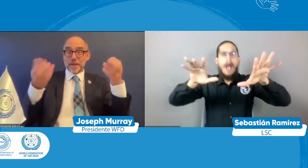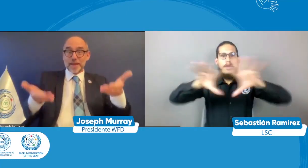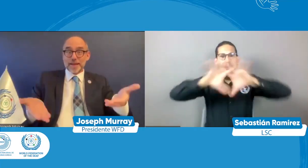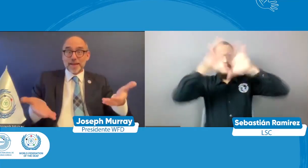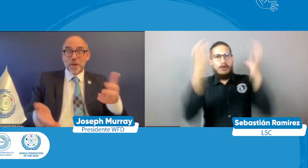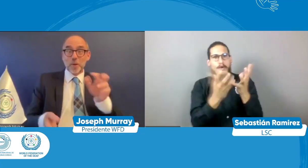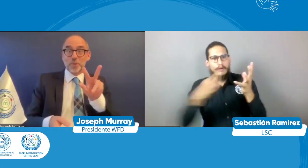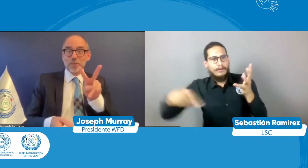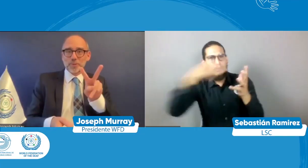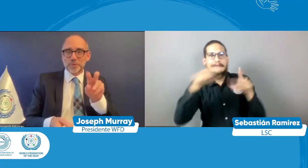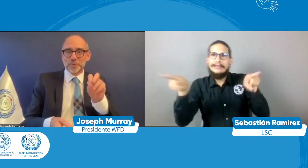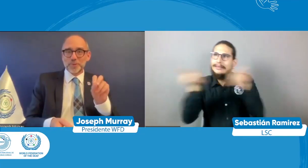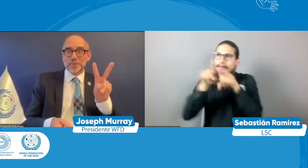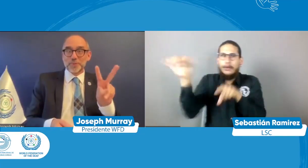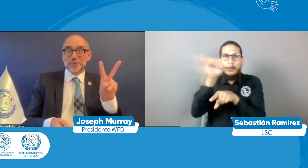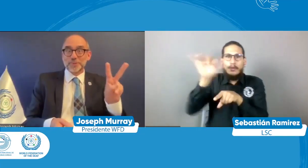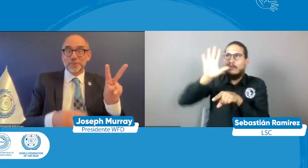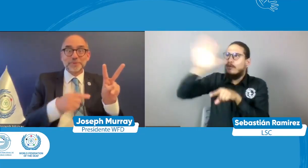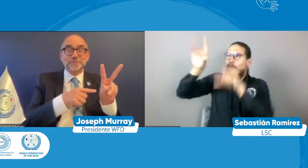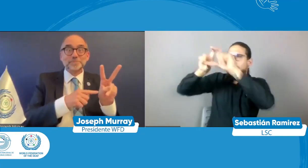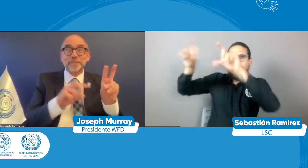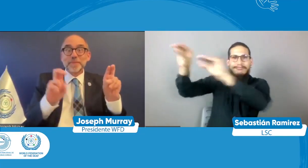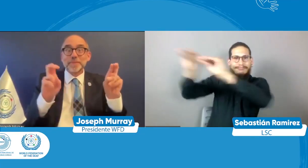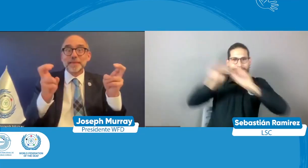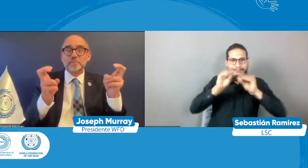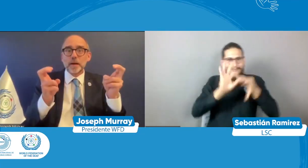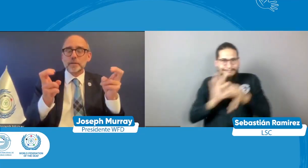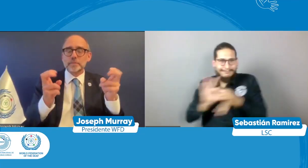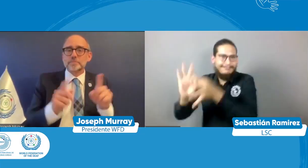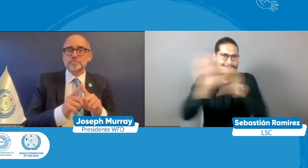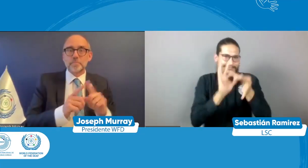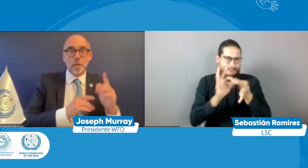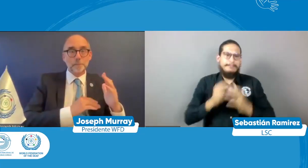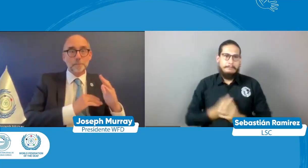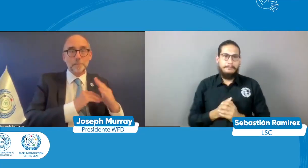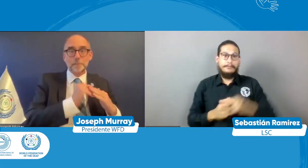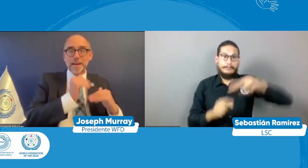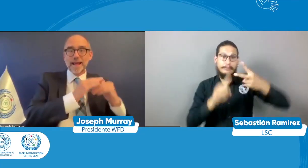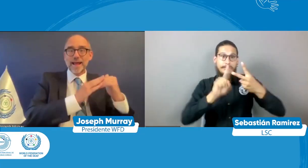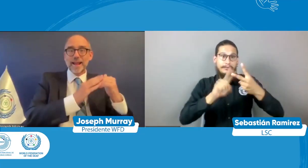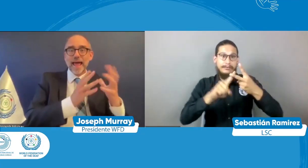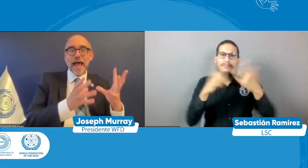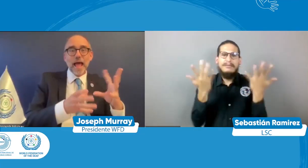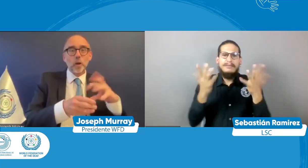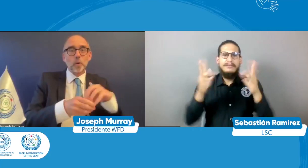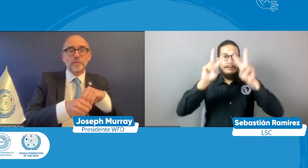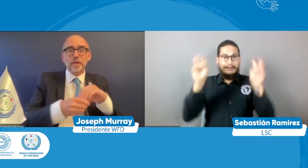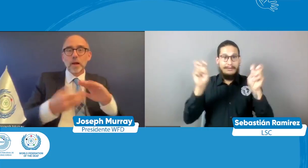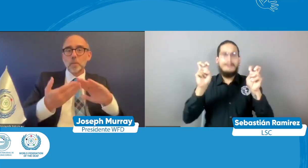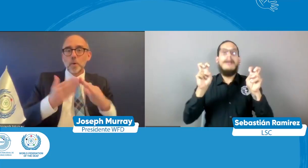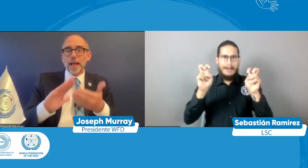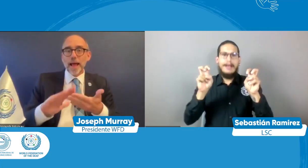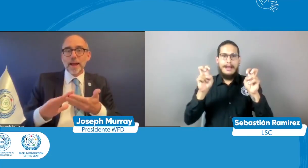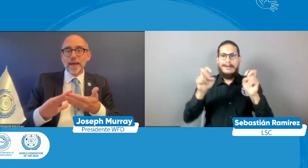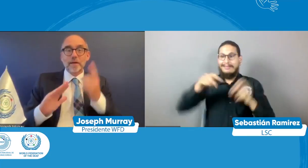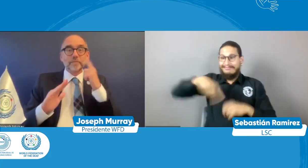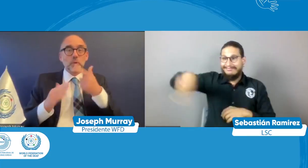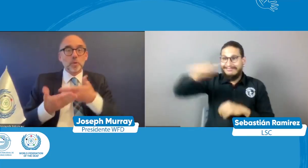de la comunidad sorda durante esa semana pues precisamente el lema para la semana del 2022